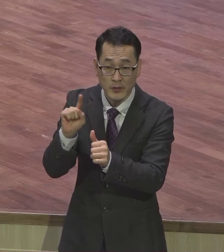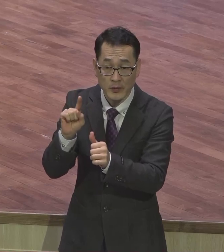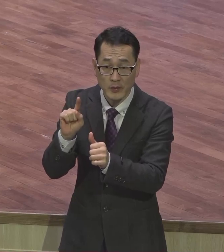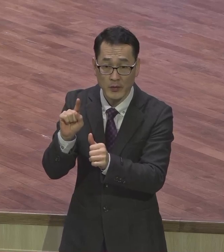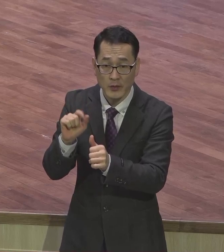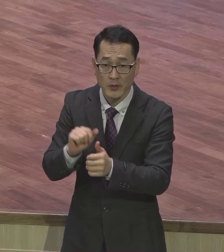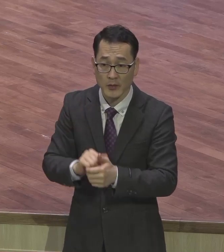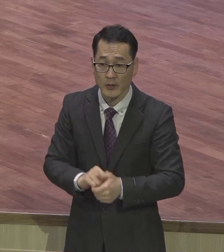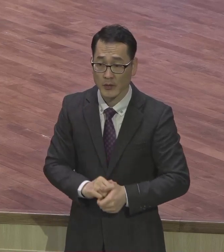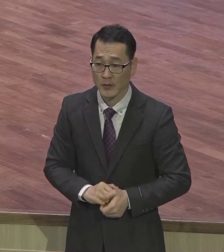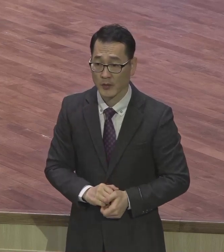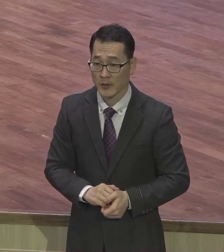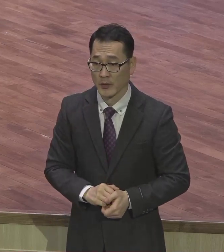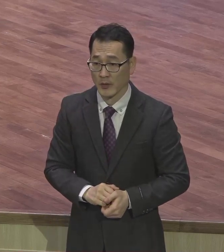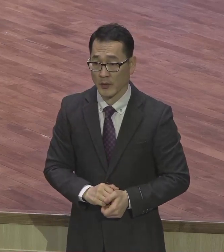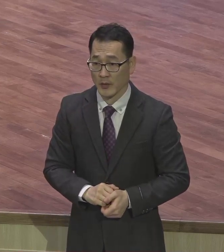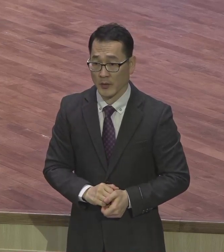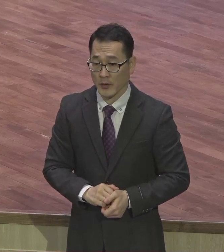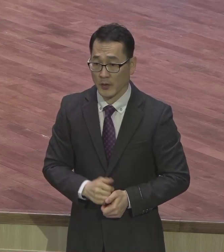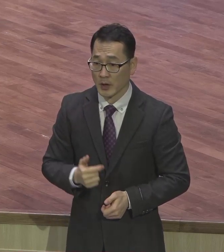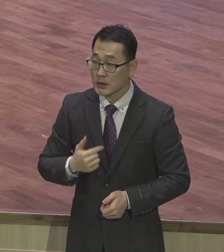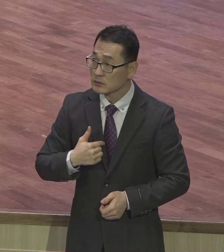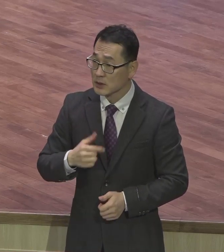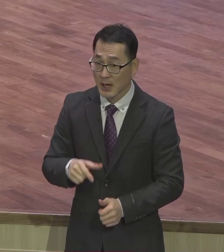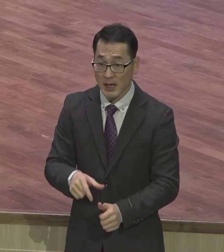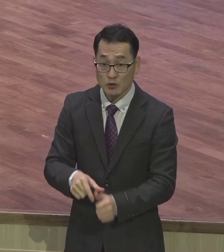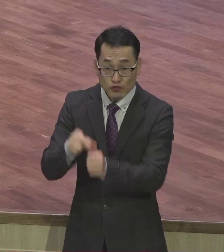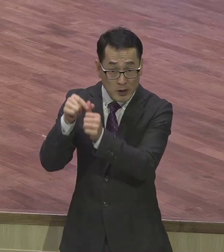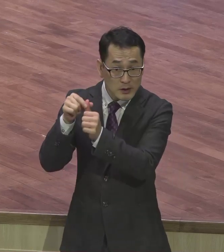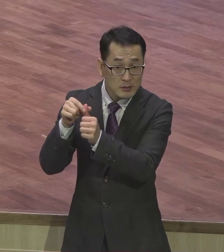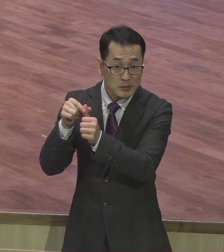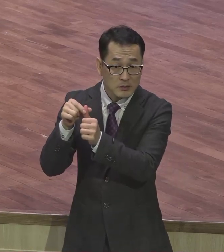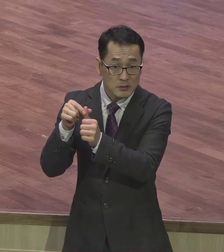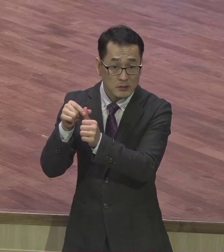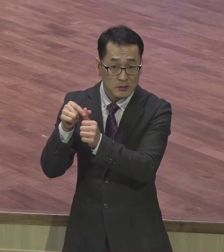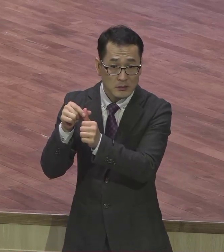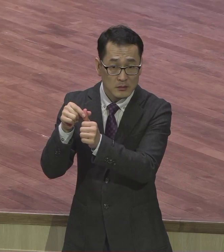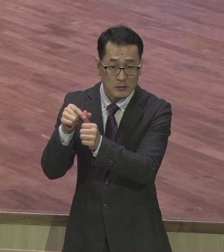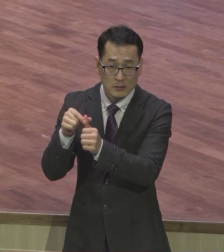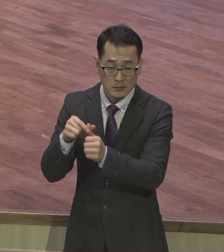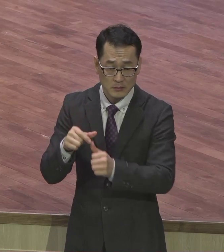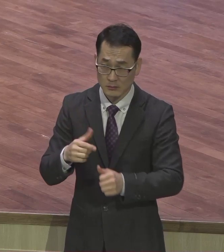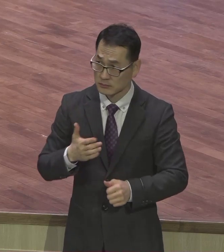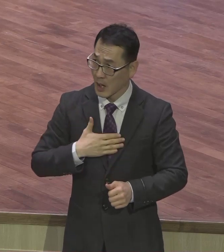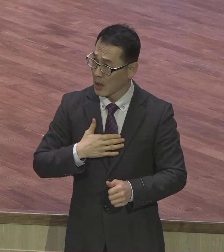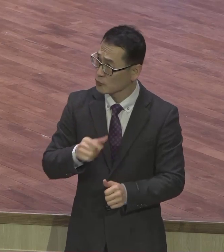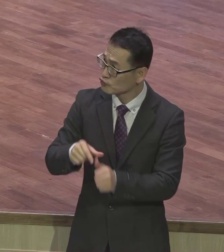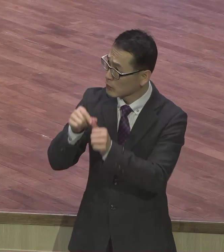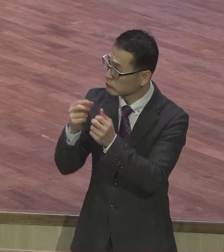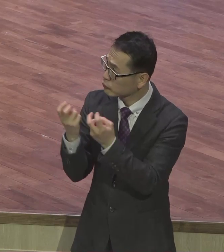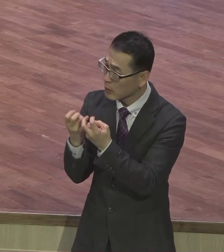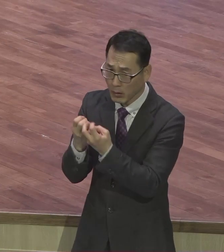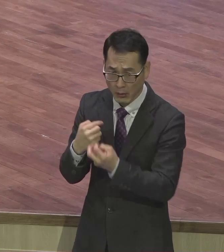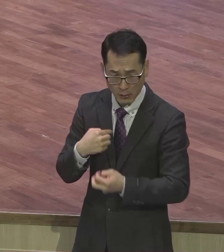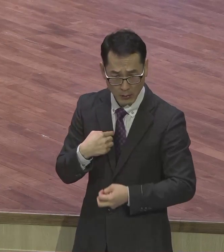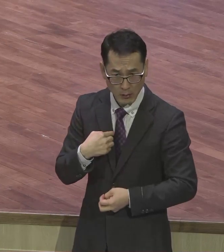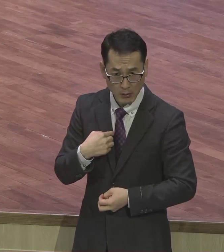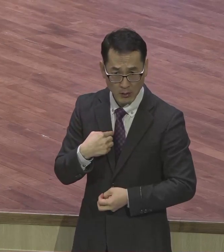구원 받는 얘기냐 구원 받는 말이냐 내가 천국이 있다면 천국 갈 수 있단 말이냐 한마디로 말하면 은혜입니다. 은혜